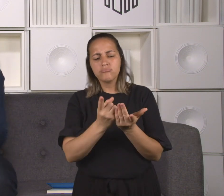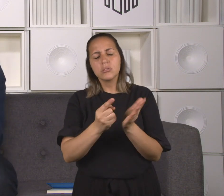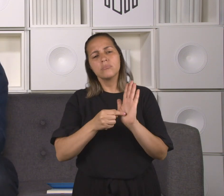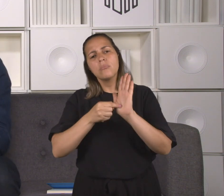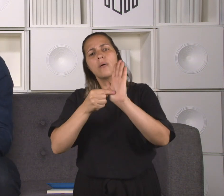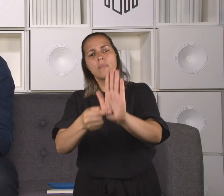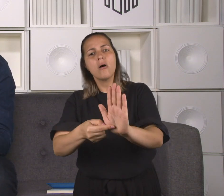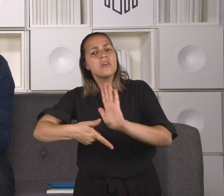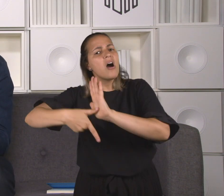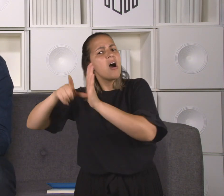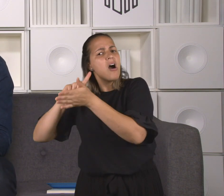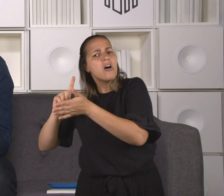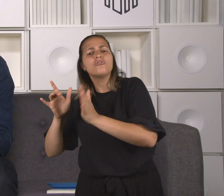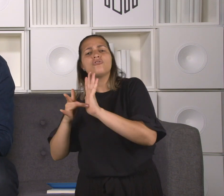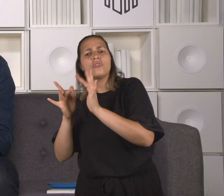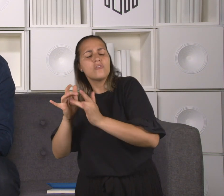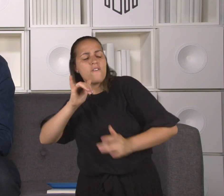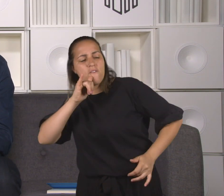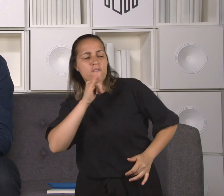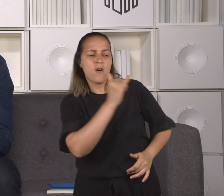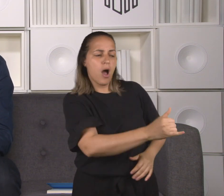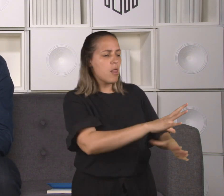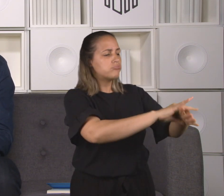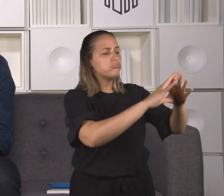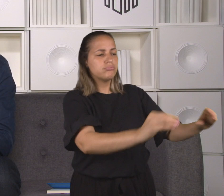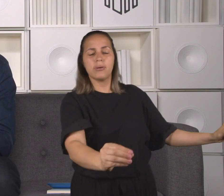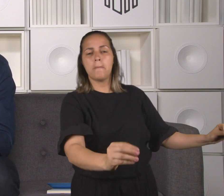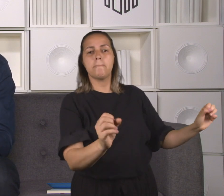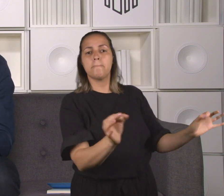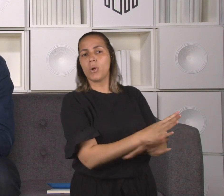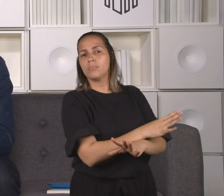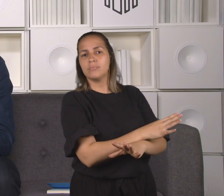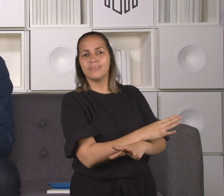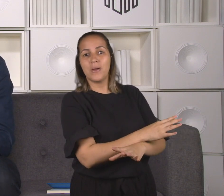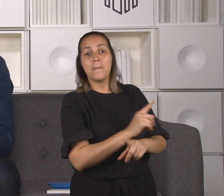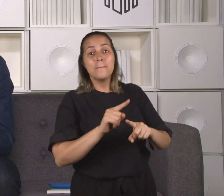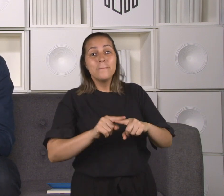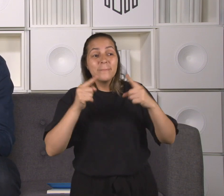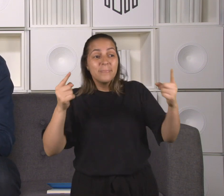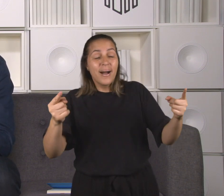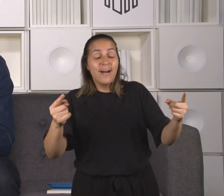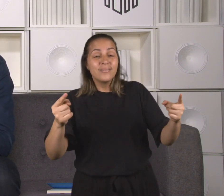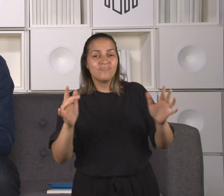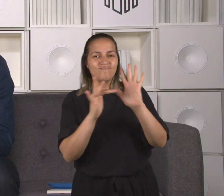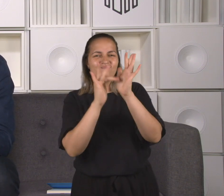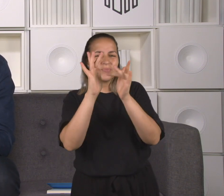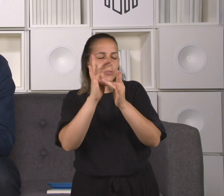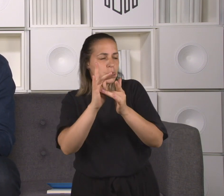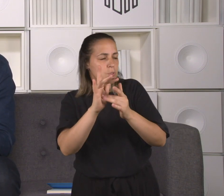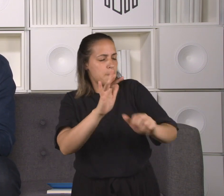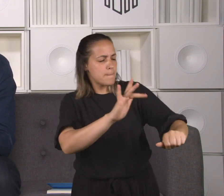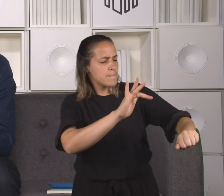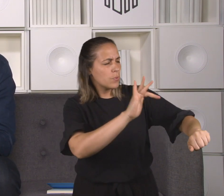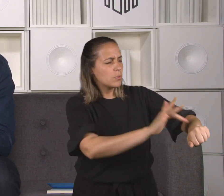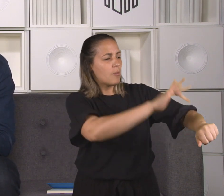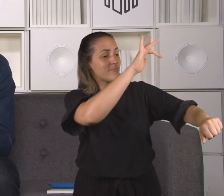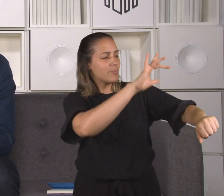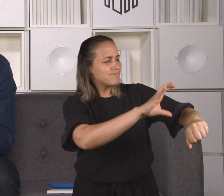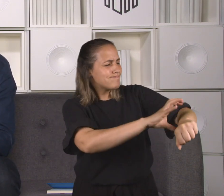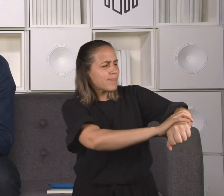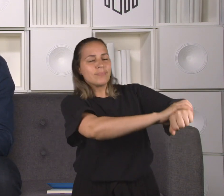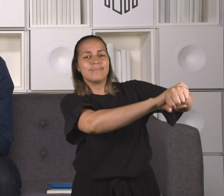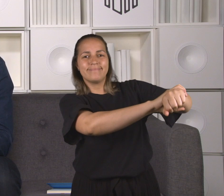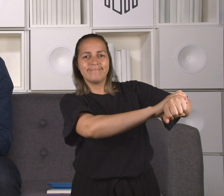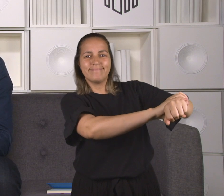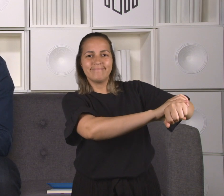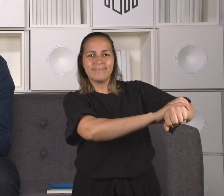mas, com o leproso, ele toca no leproso. Somente o Messias poderia tocar no